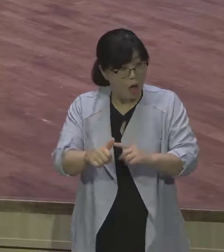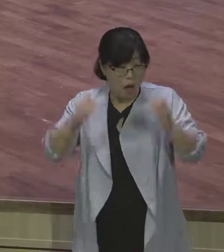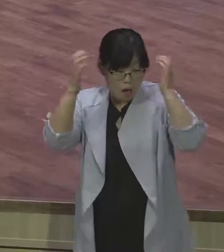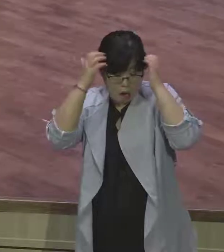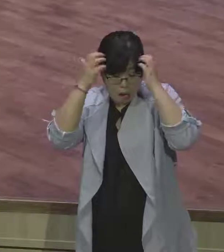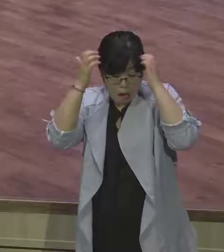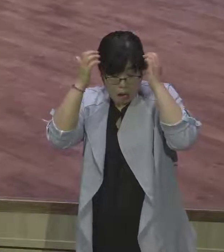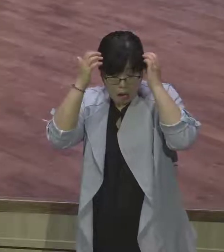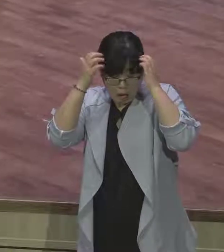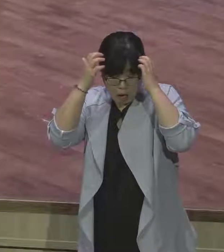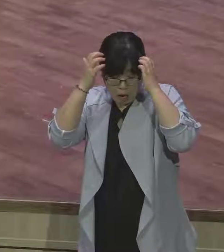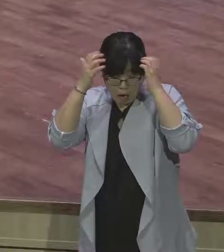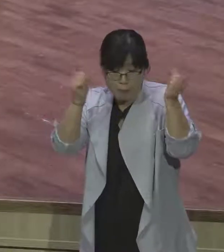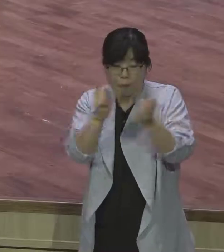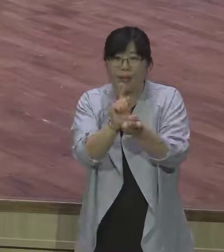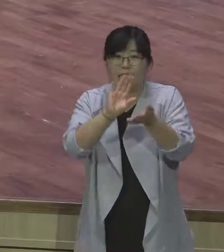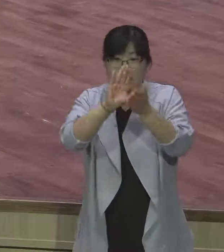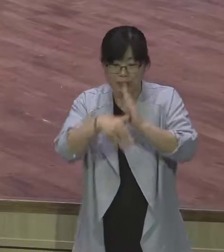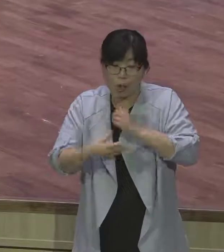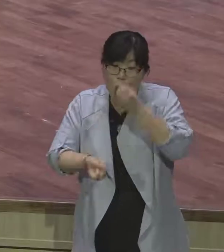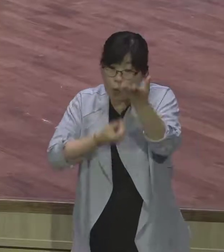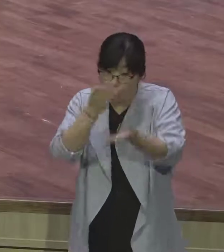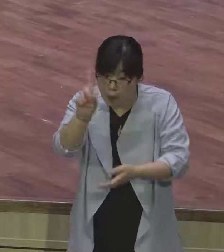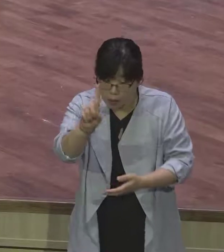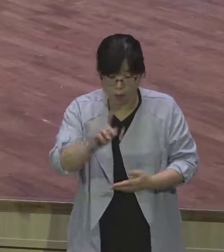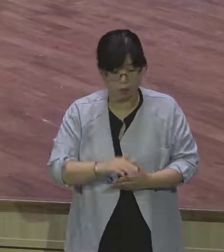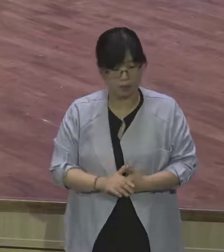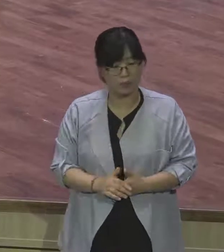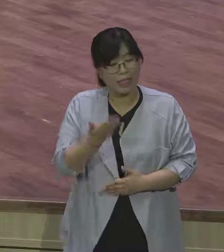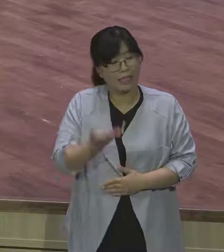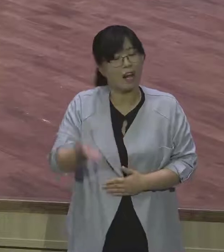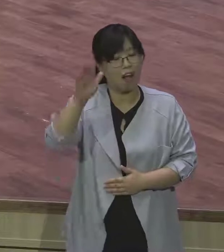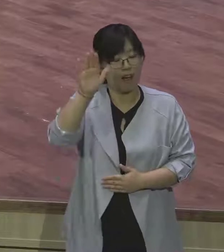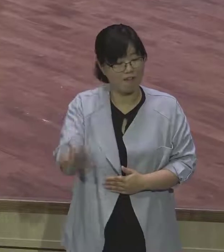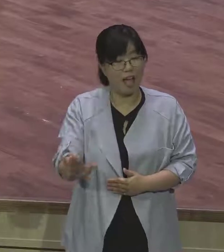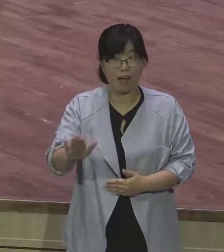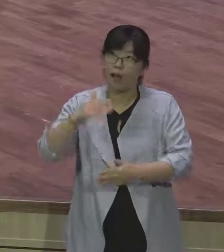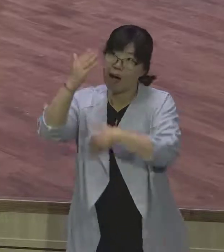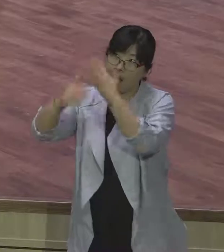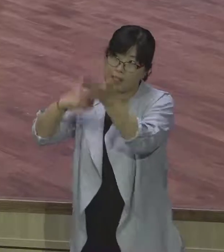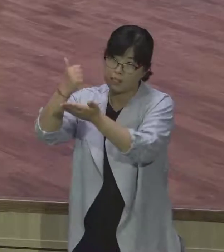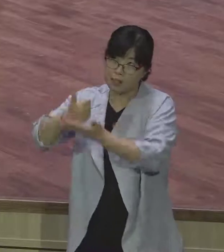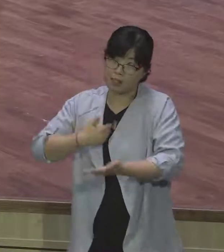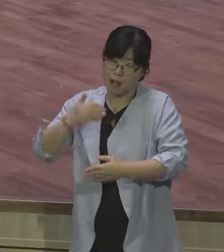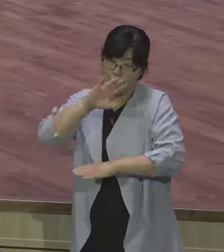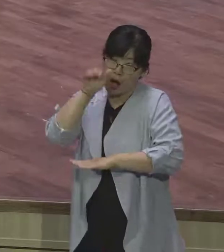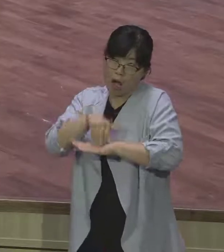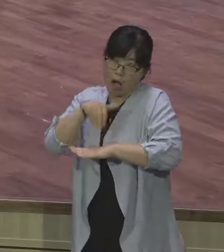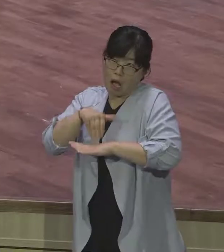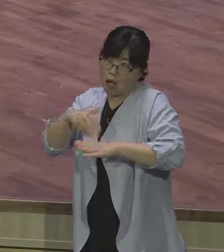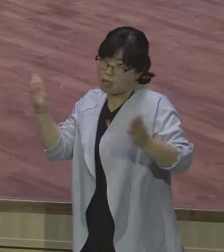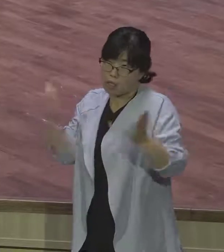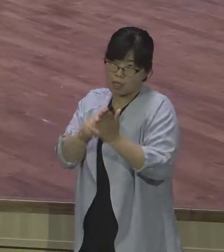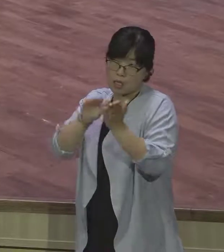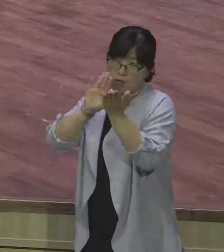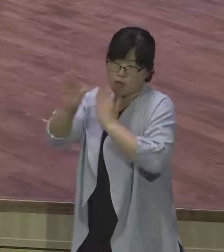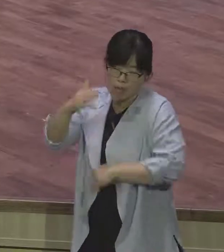단련하신 외에는 내가 순금같이 나오리라 그렇게 고백하죠 순금같이